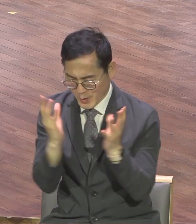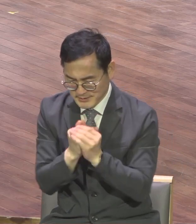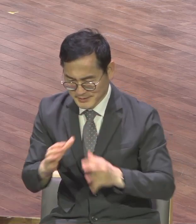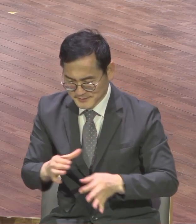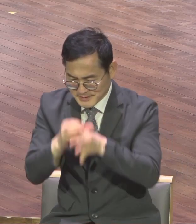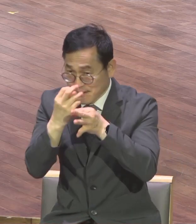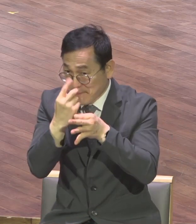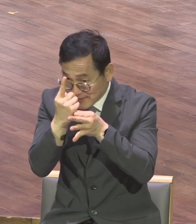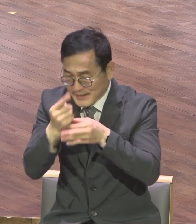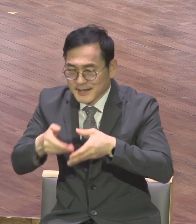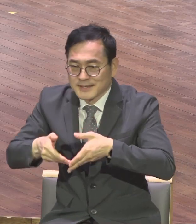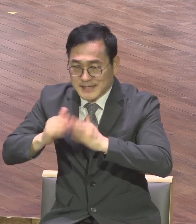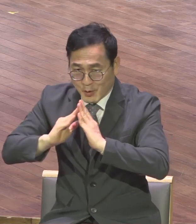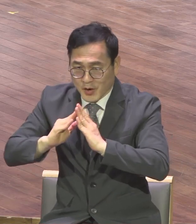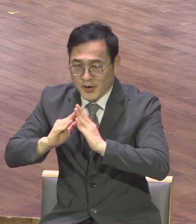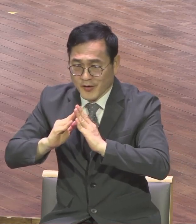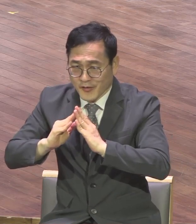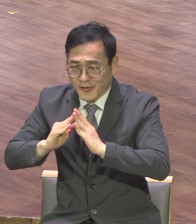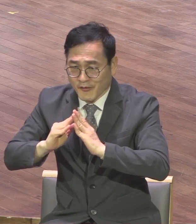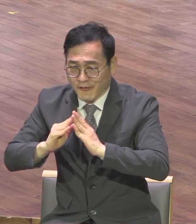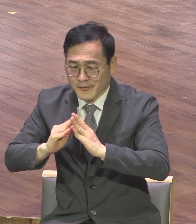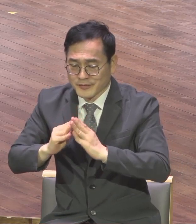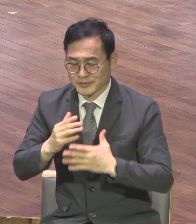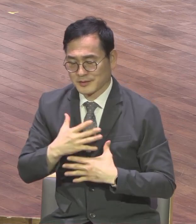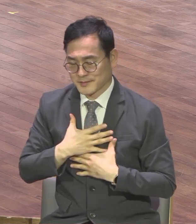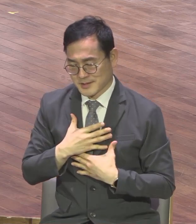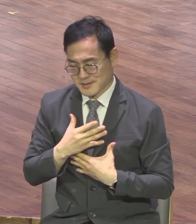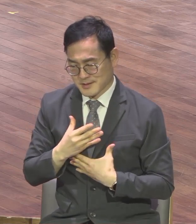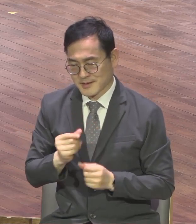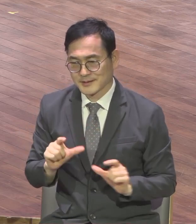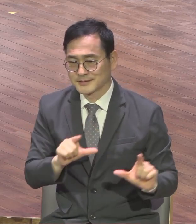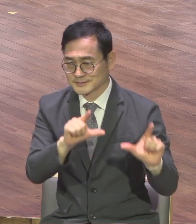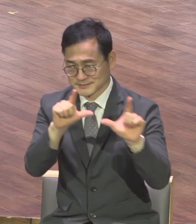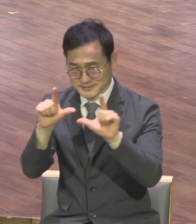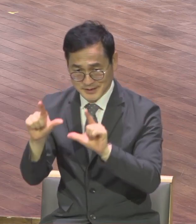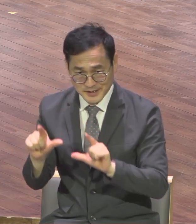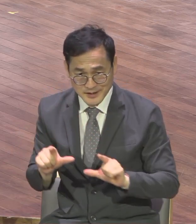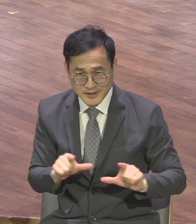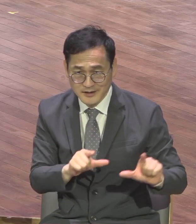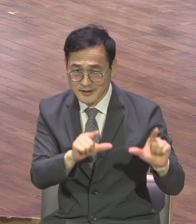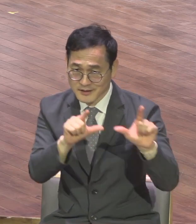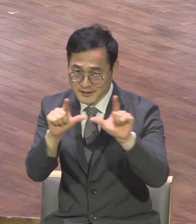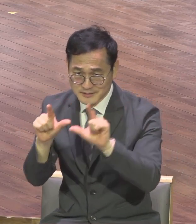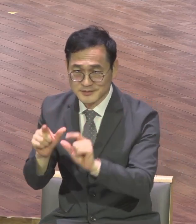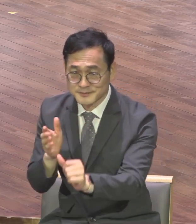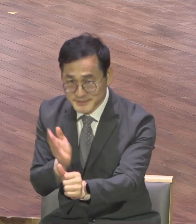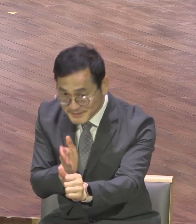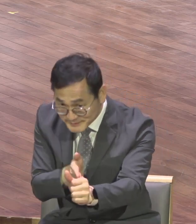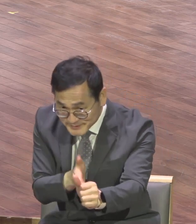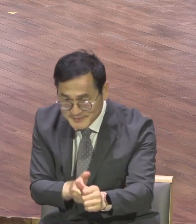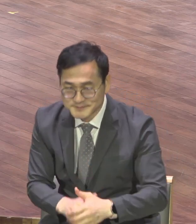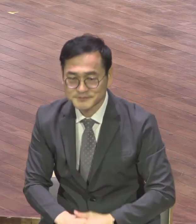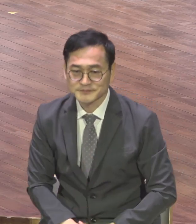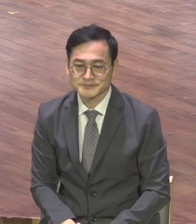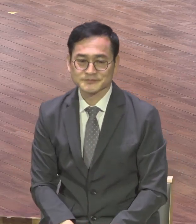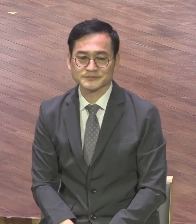세워서 차원이 다른 그런 인생을 사는 증거 있기를 제모로 축복합니다 첫째로